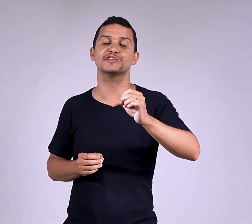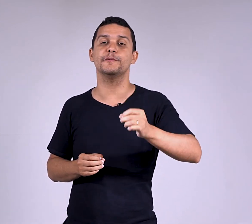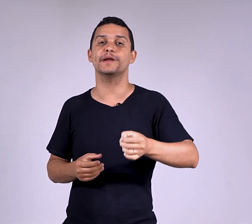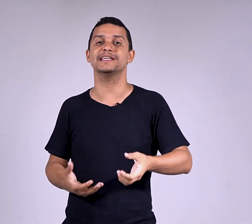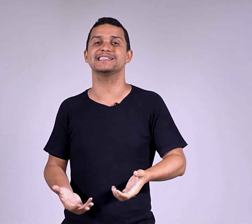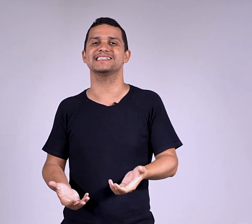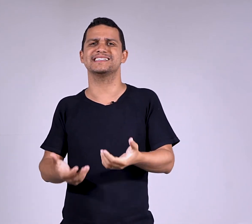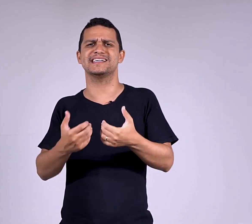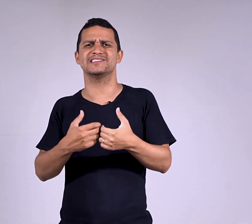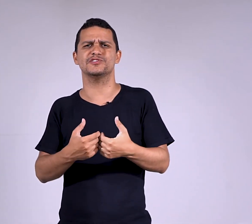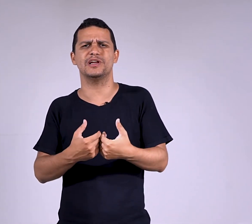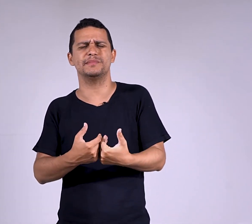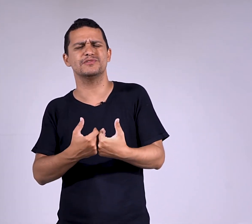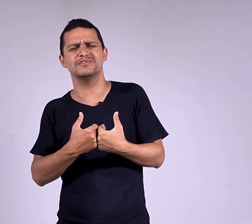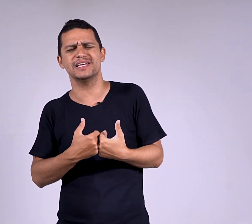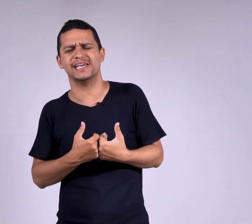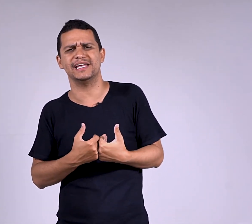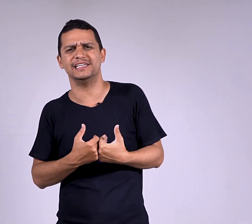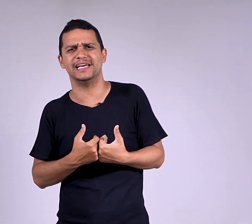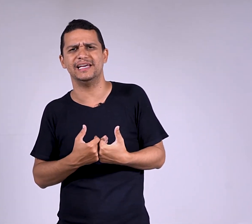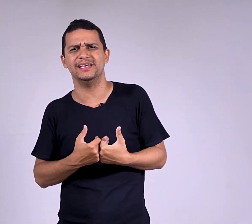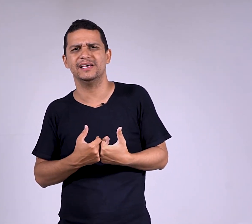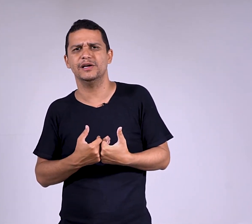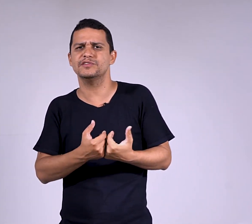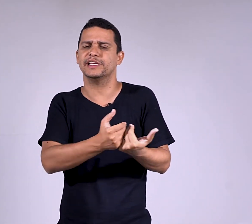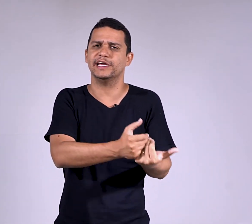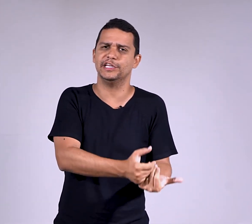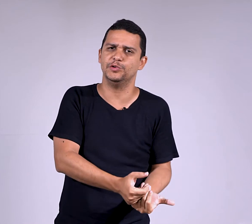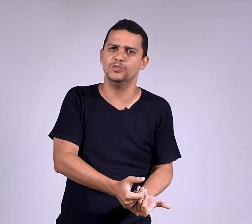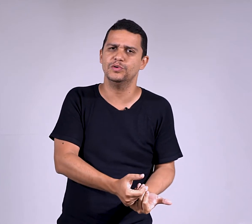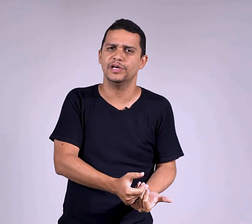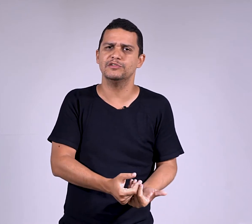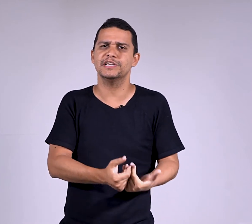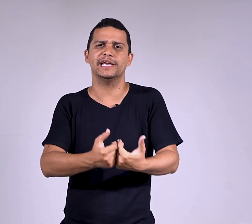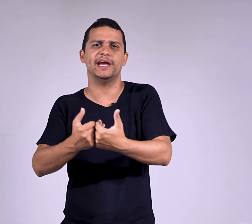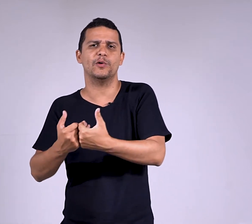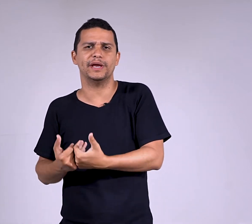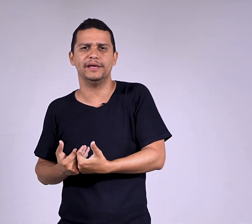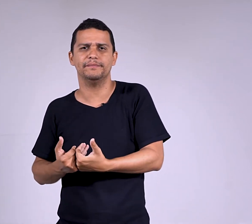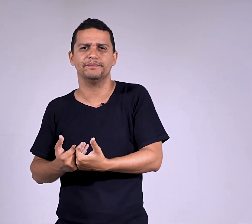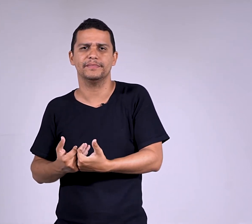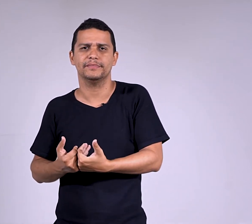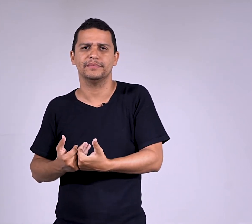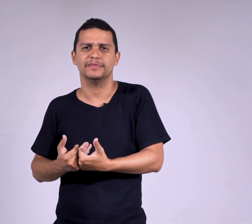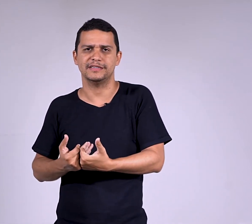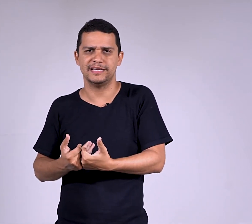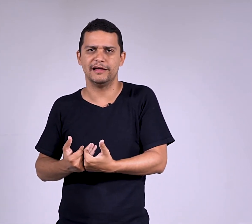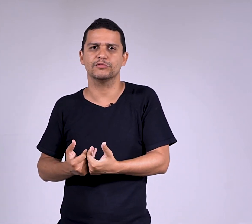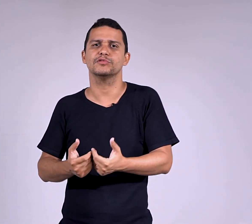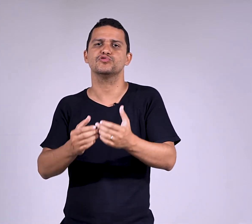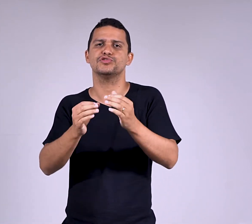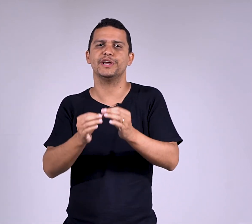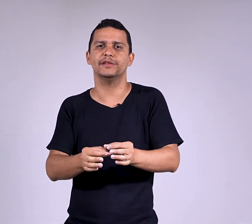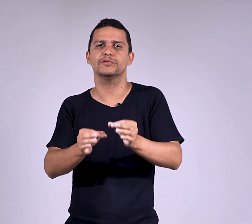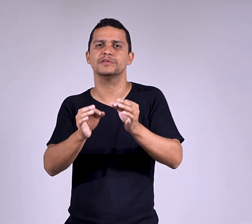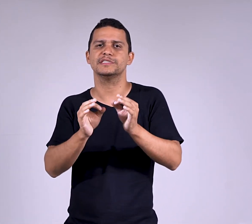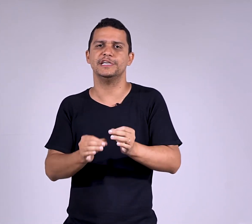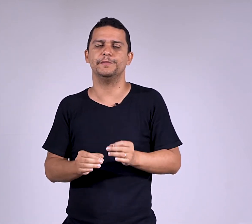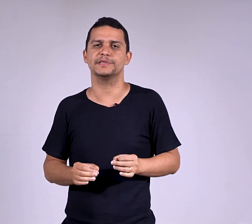dão para a gente essa sensação de, olha, mas eu não sei quem é ninguém. Eu não sei quem é nenhum. Eu não sei quem é alguém. Tá certo? Sujeito simples.